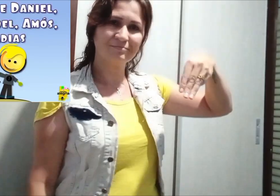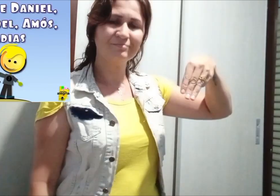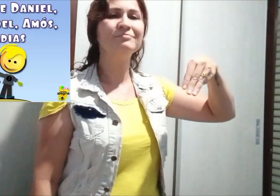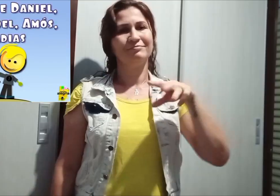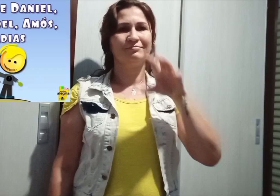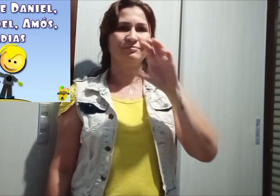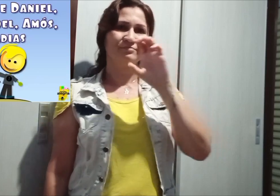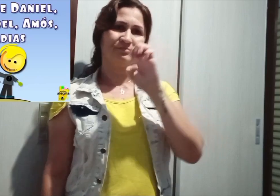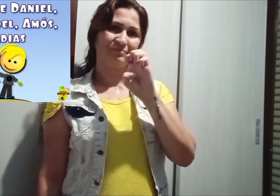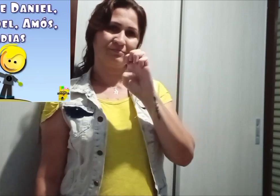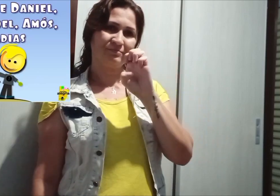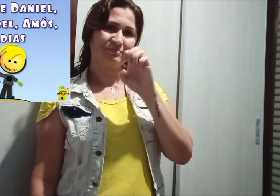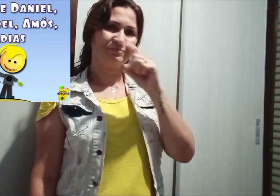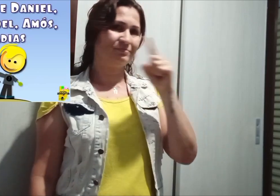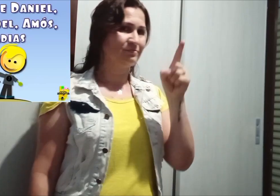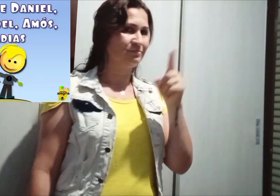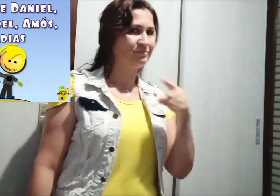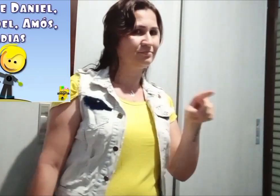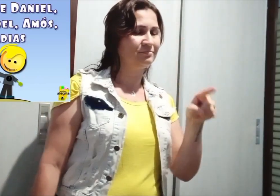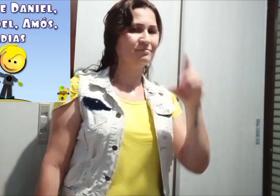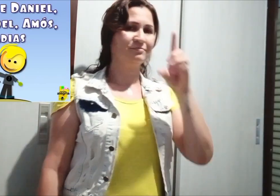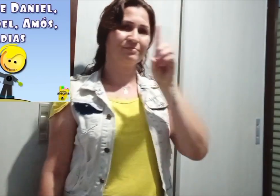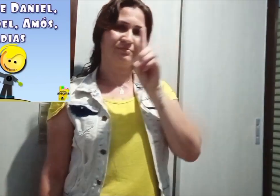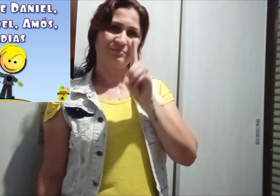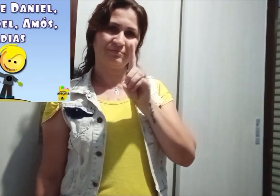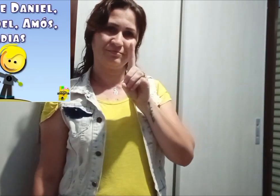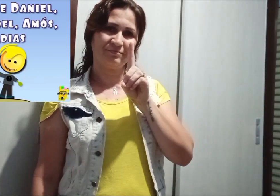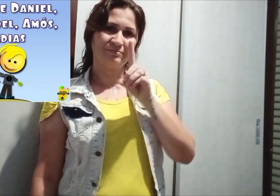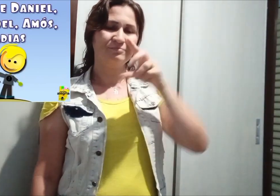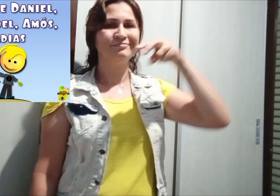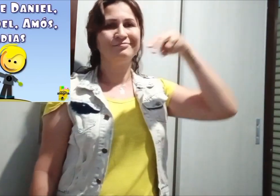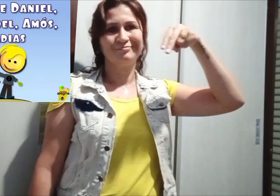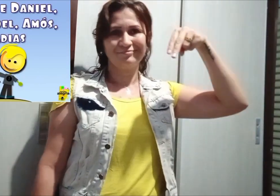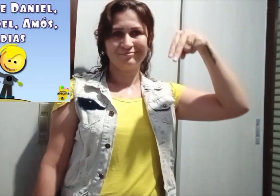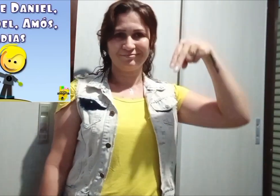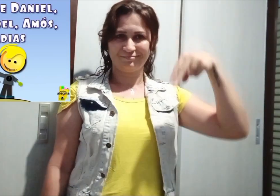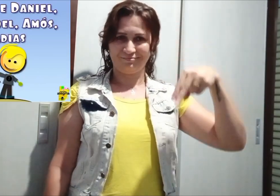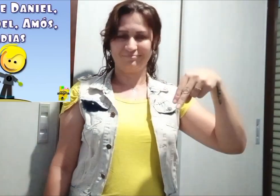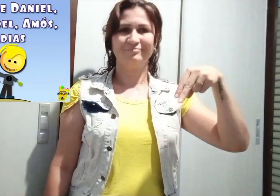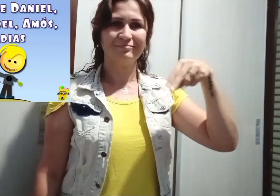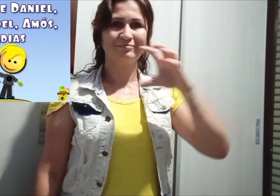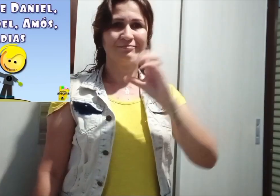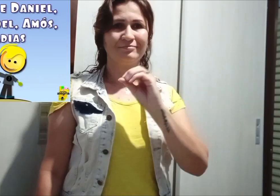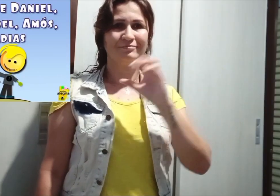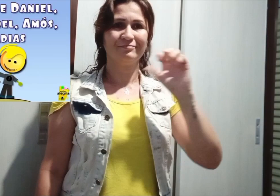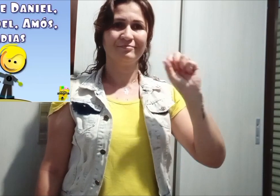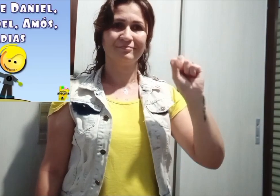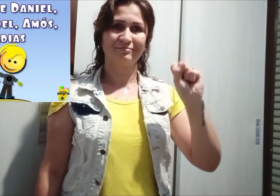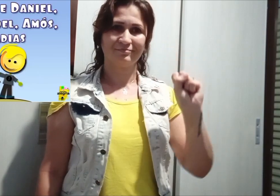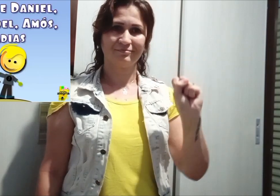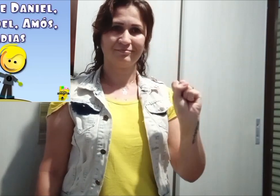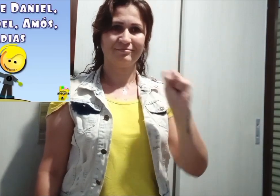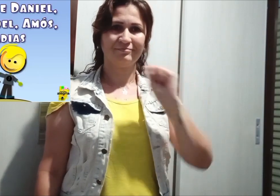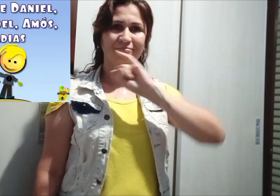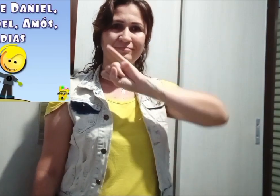Ezequiel e Daniel, Você e eu, Joel,